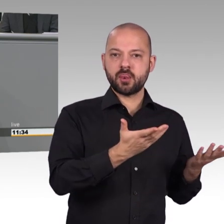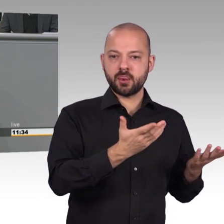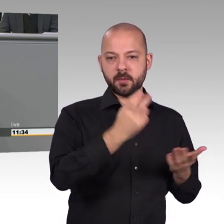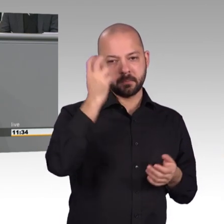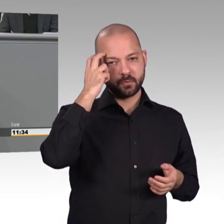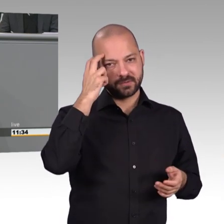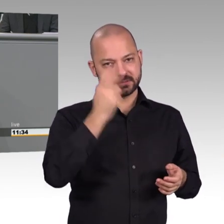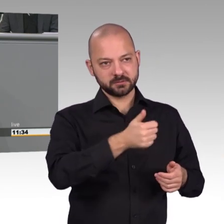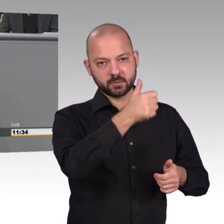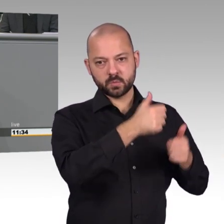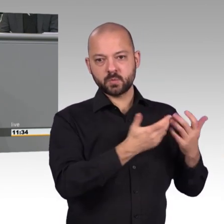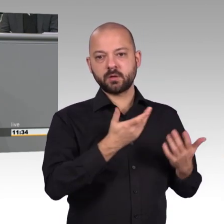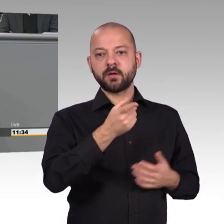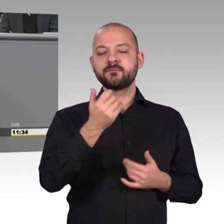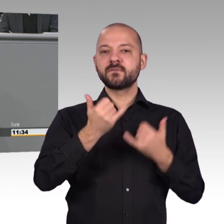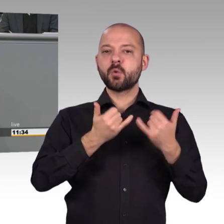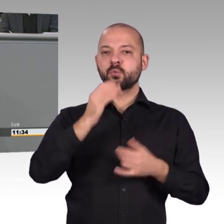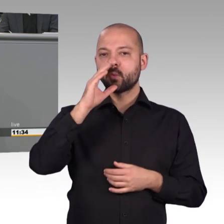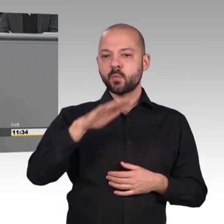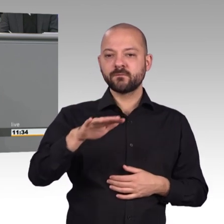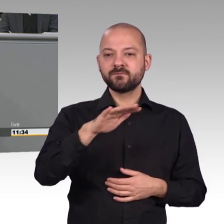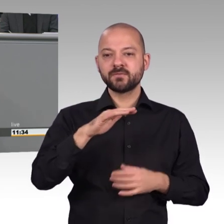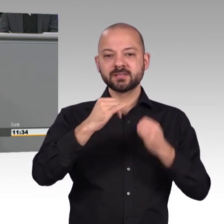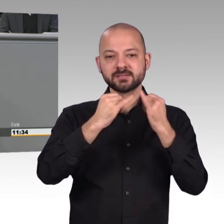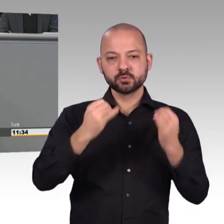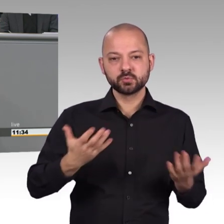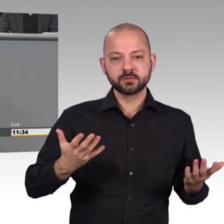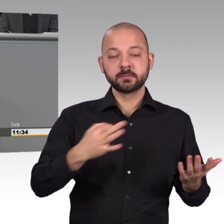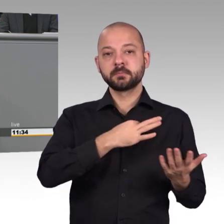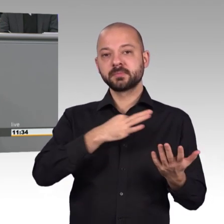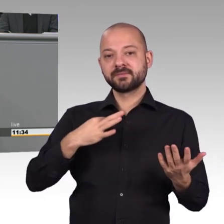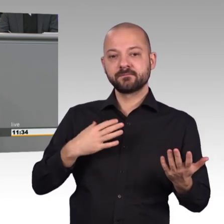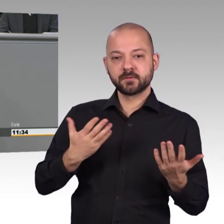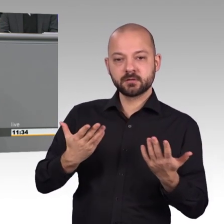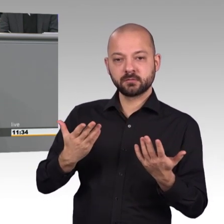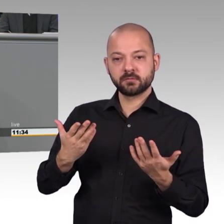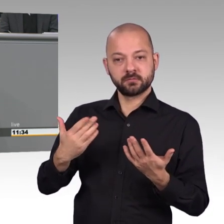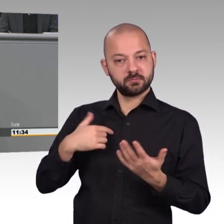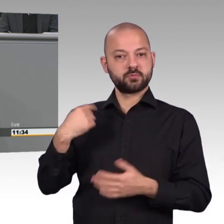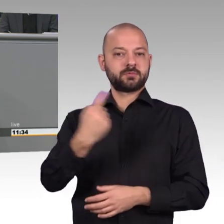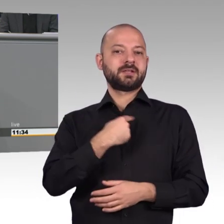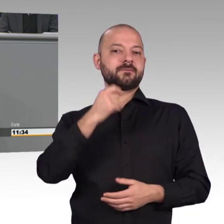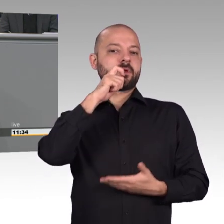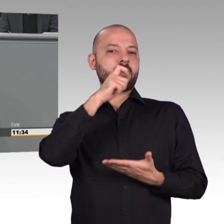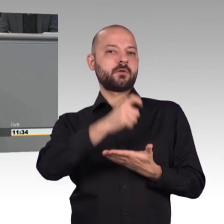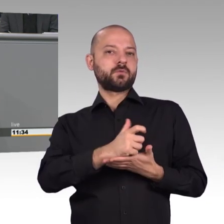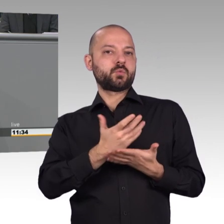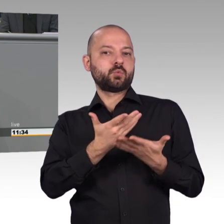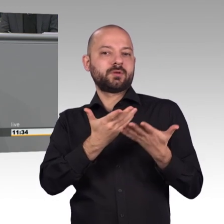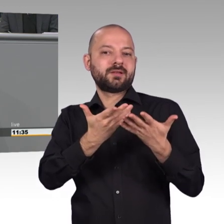dafür sorgen, dass sich Bürgerinnen und Bürger darauf verlassen können. Hier wird aktiv gearbeitet, dass IT-Sicherheit made in